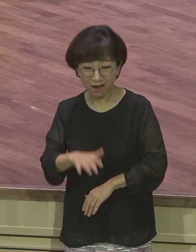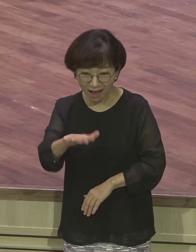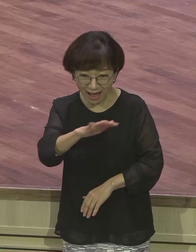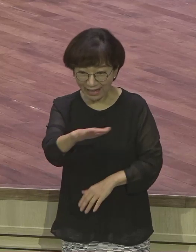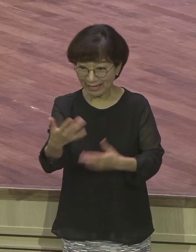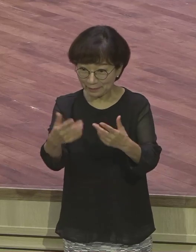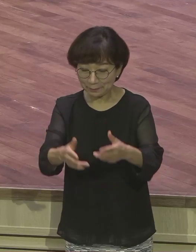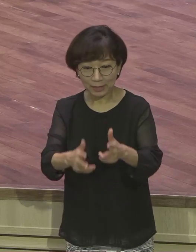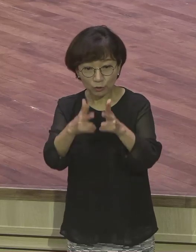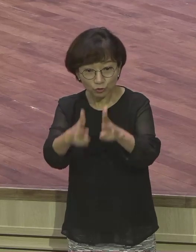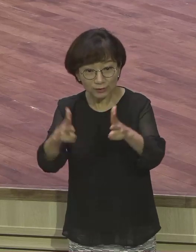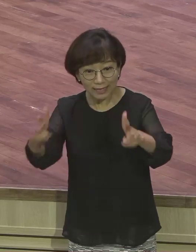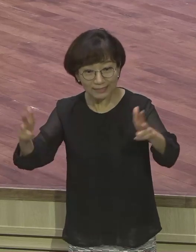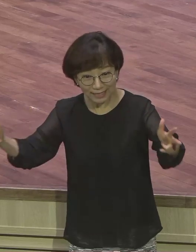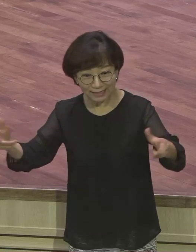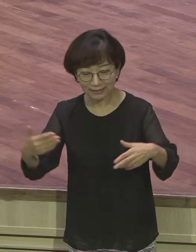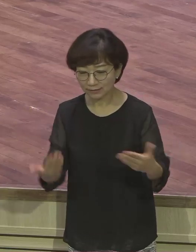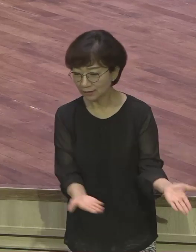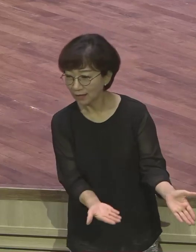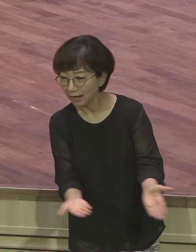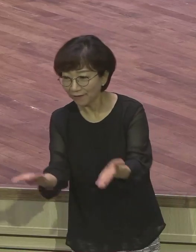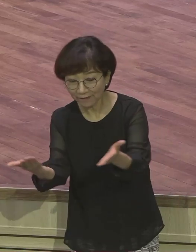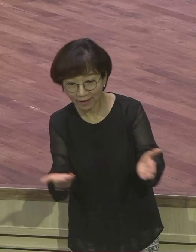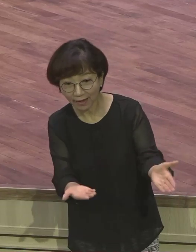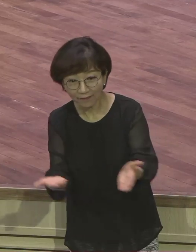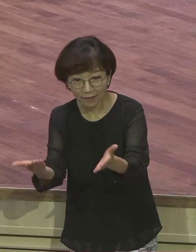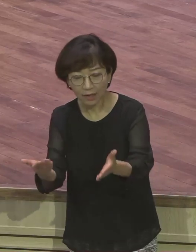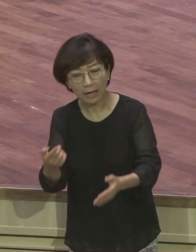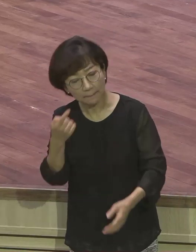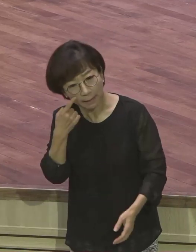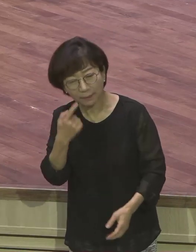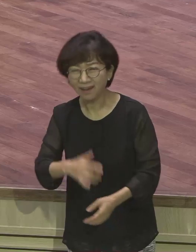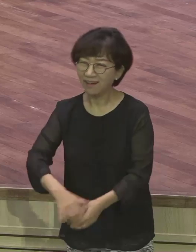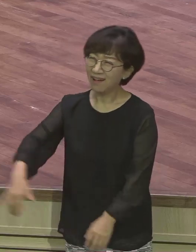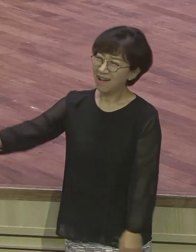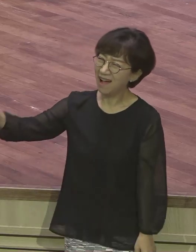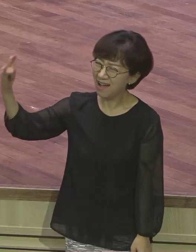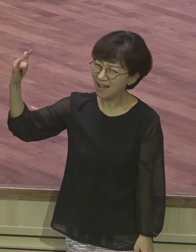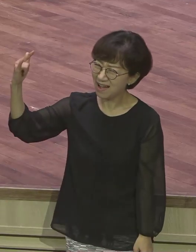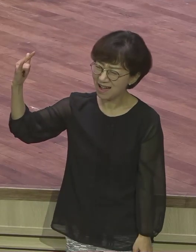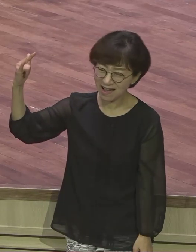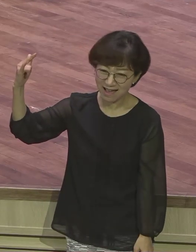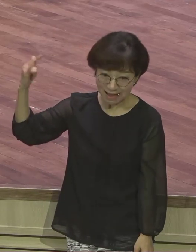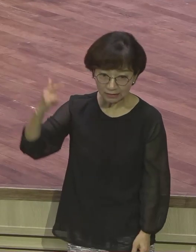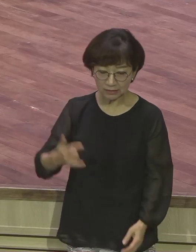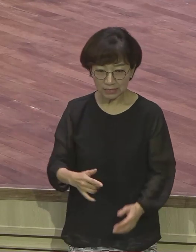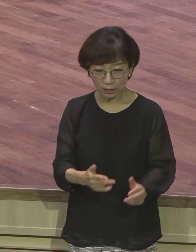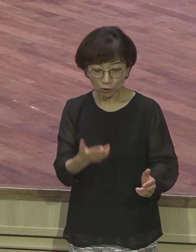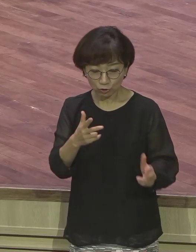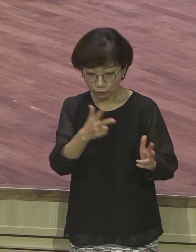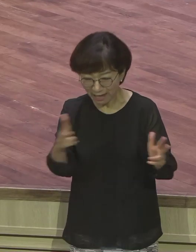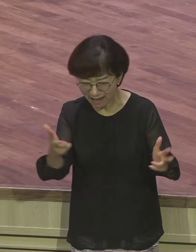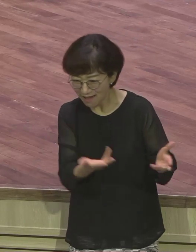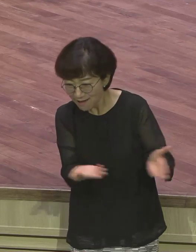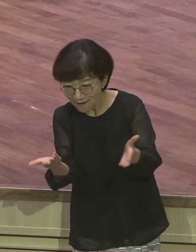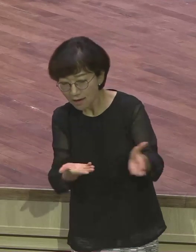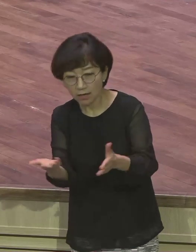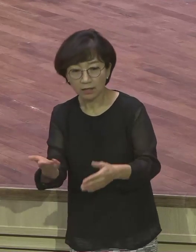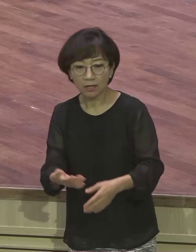지하에서 한 애들 이제 내일 잠시 가보세요. 떼약볕에 단 한 명도 불평이 없어요. 메시지도 못 드려요.